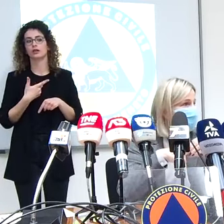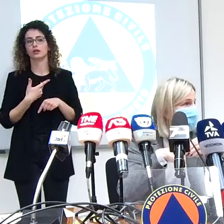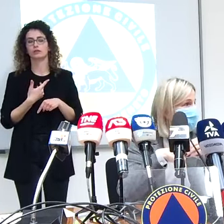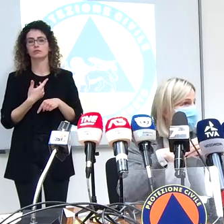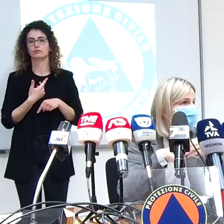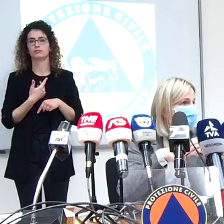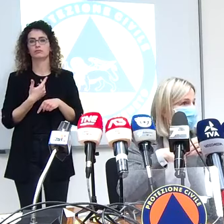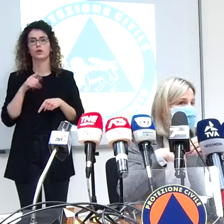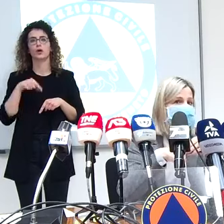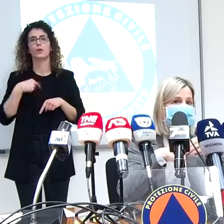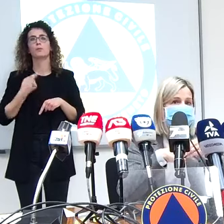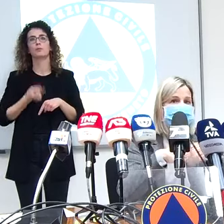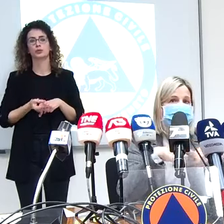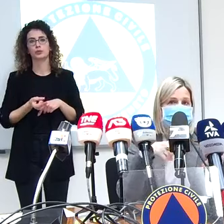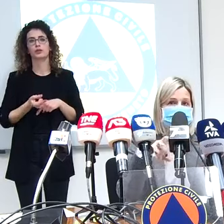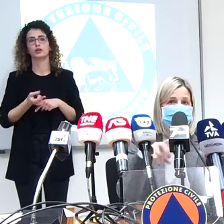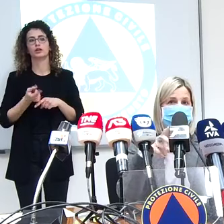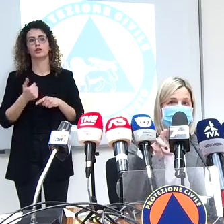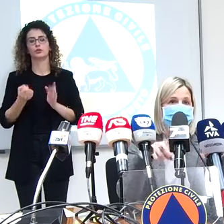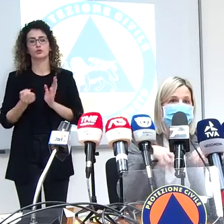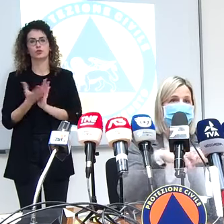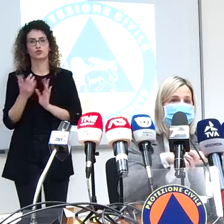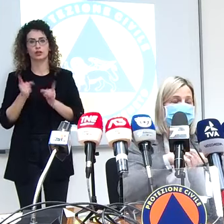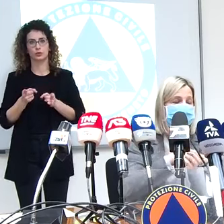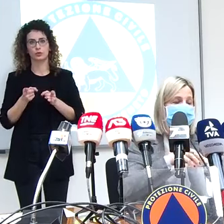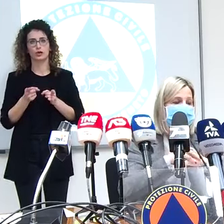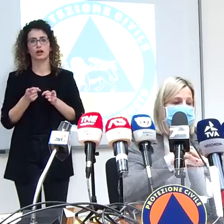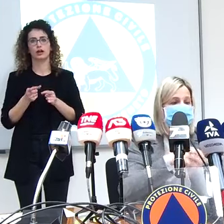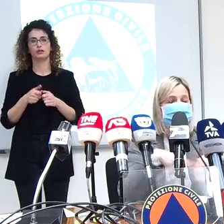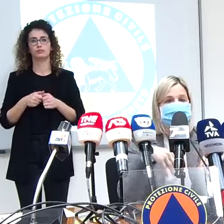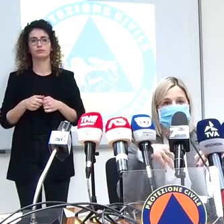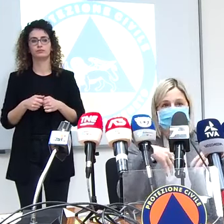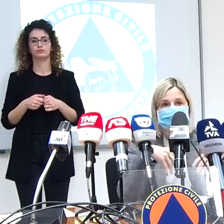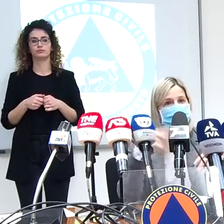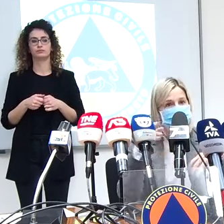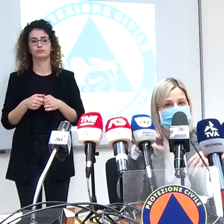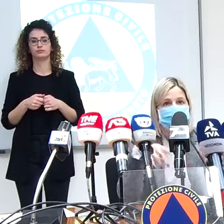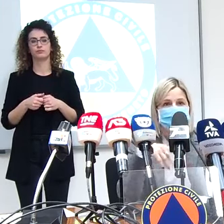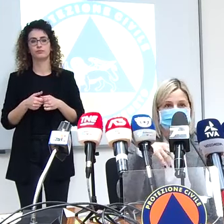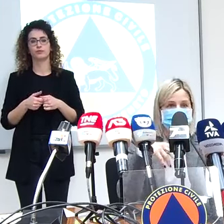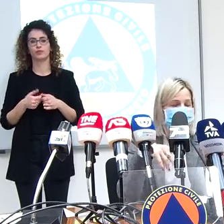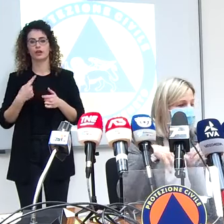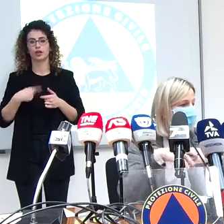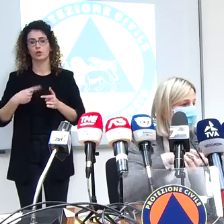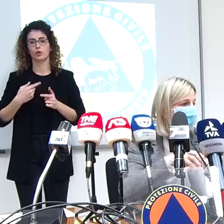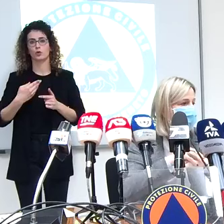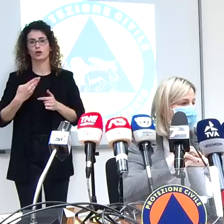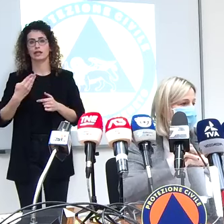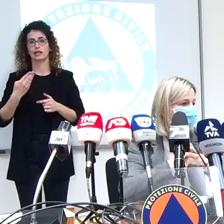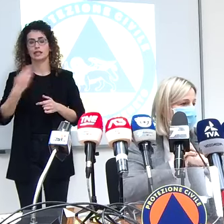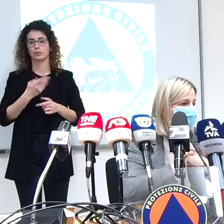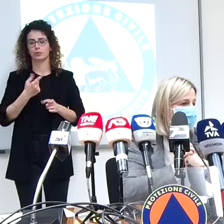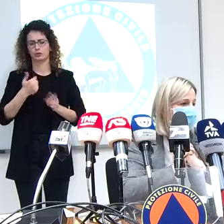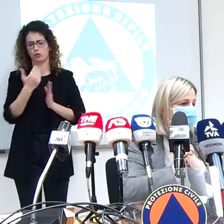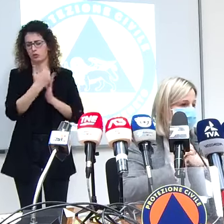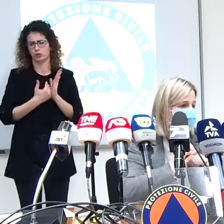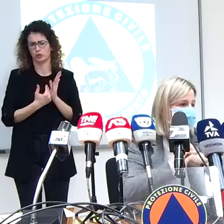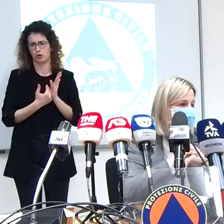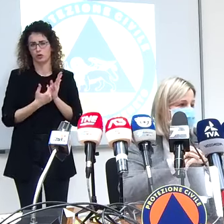sentenza appunto che aveva comunque che non ci riguardava perché il nostro protocollo comunque non